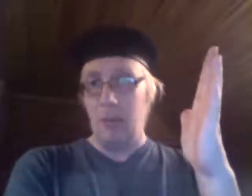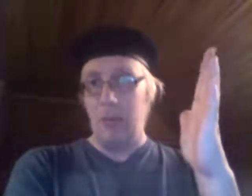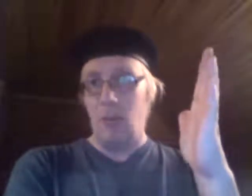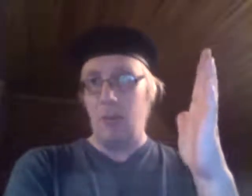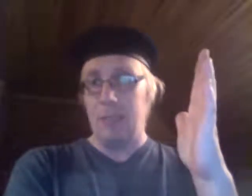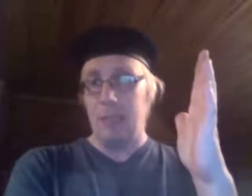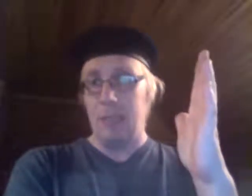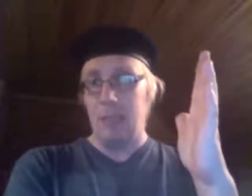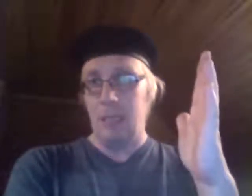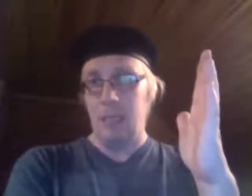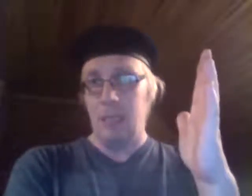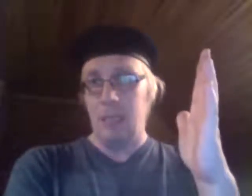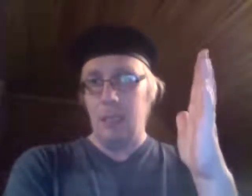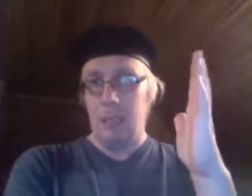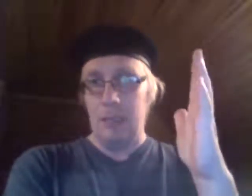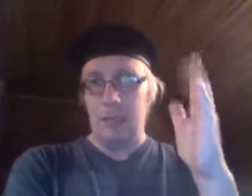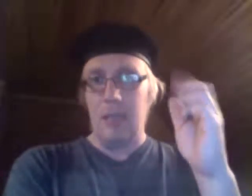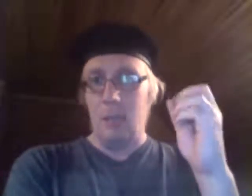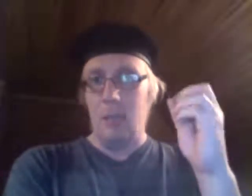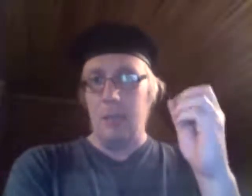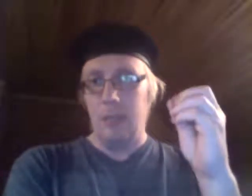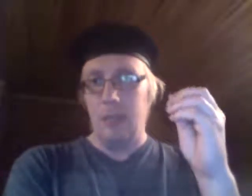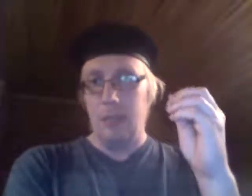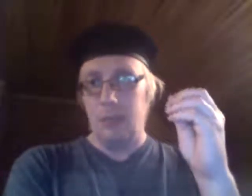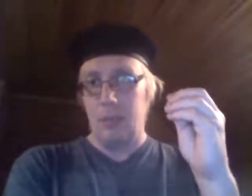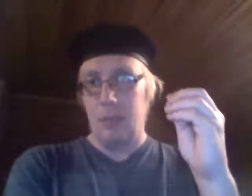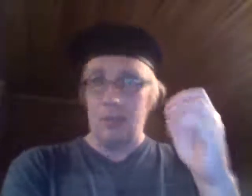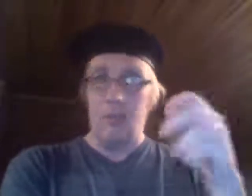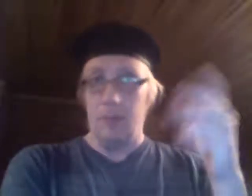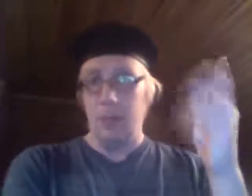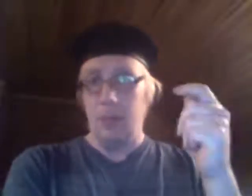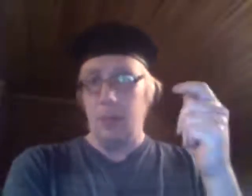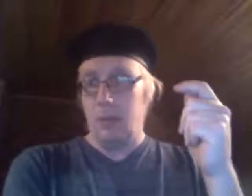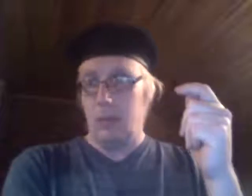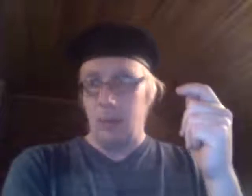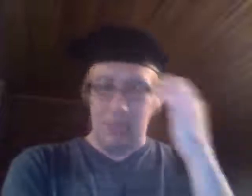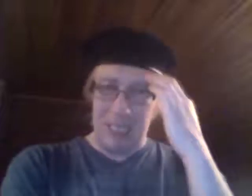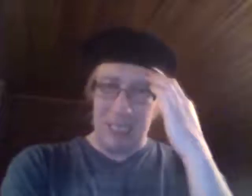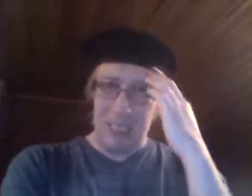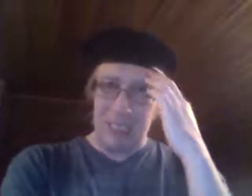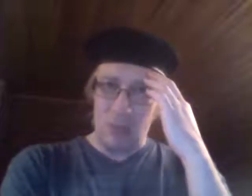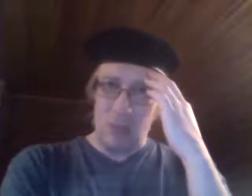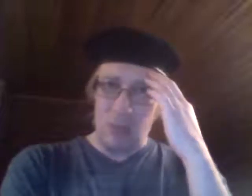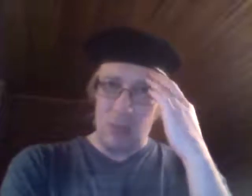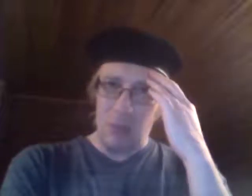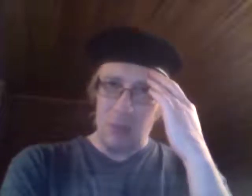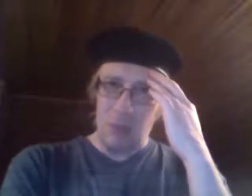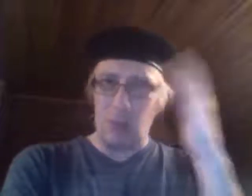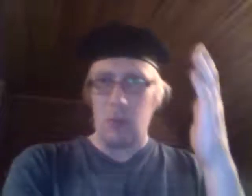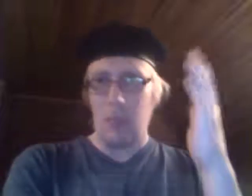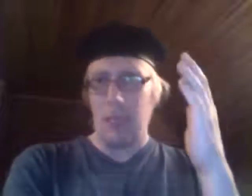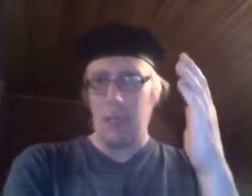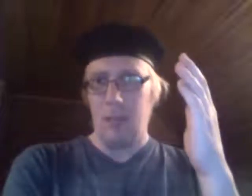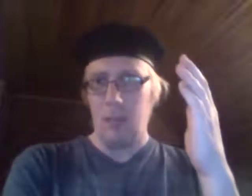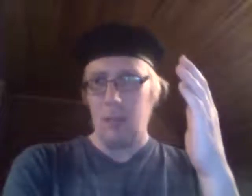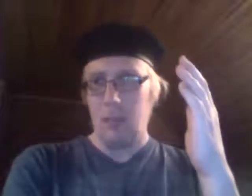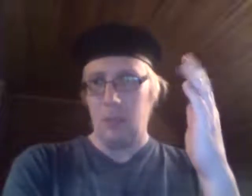mielikuva sinänsä. Ranskaa ja muita vastustaa. tässä, no, onko se Brasilia taas kuuluu Portugaliin, jos mä muistan.